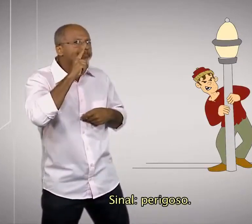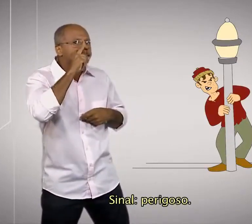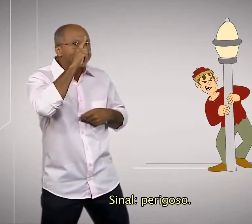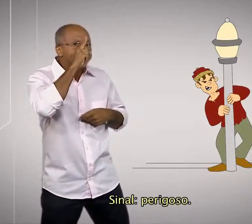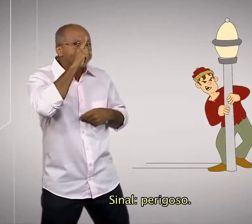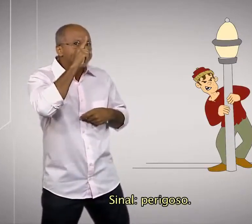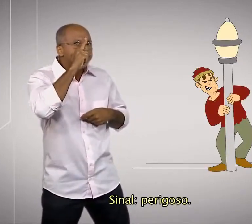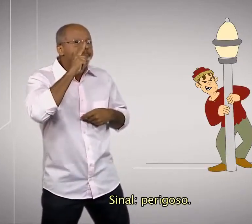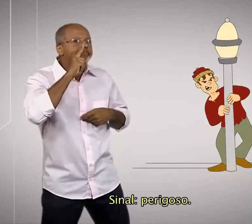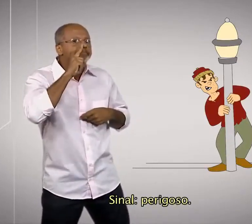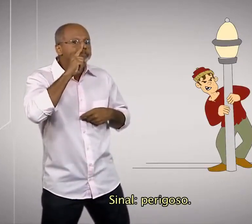perigoso.